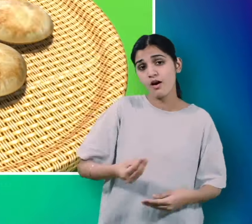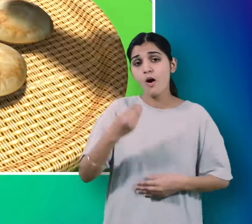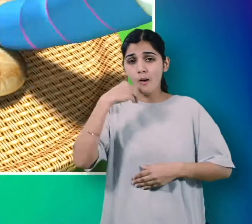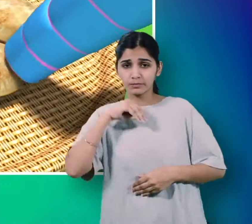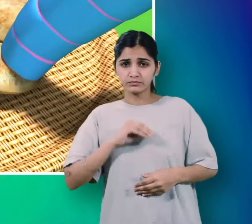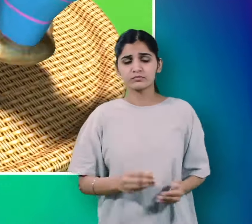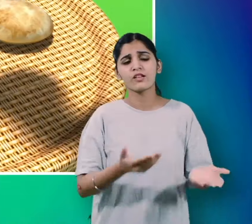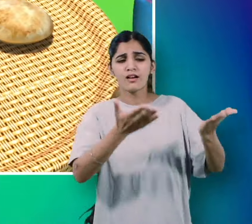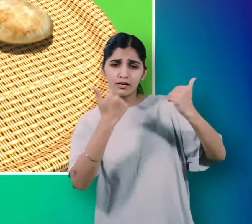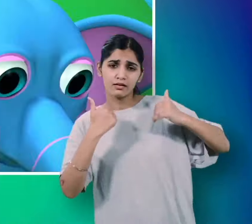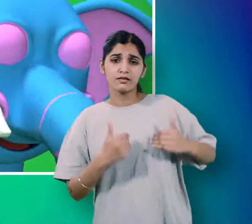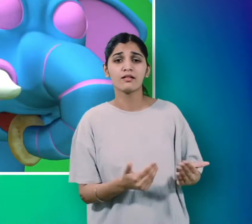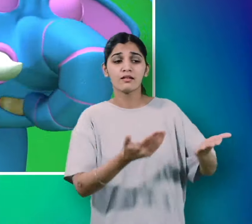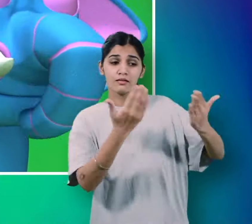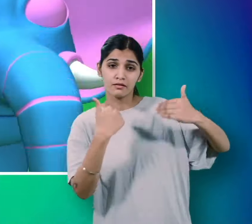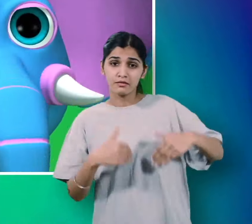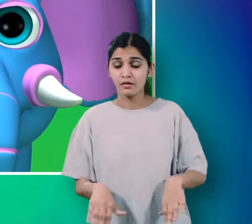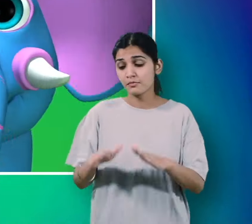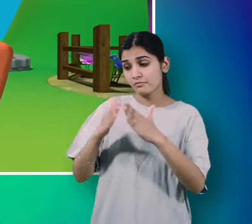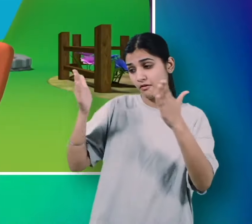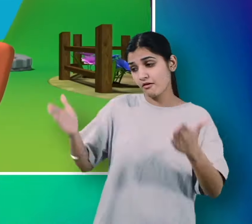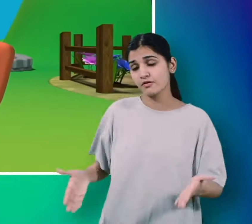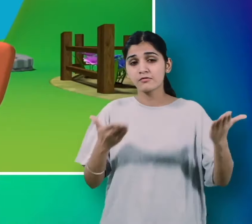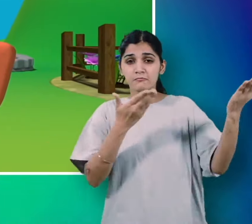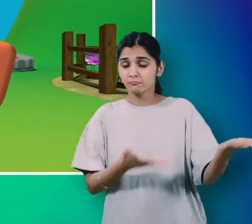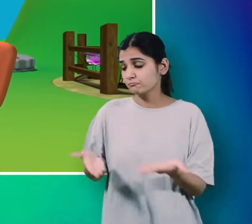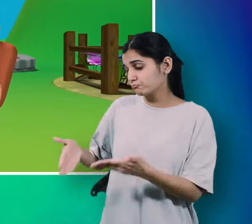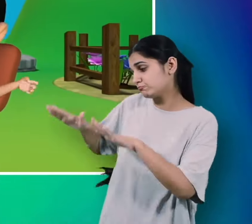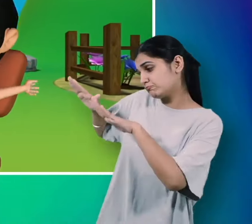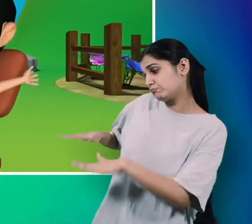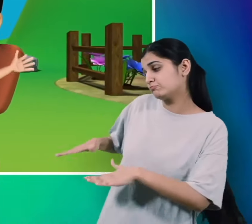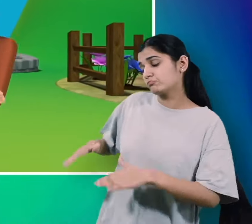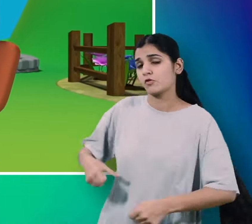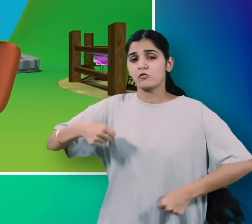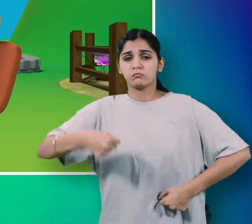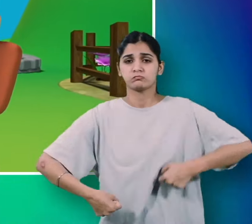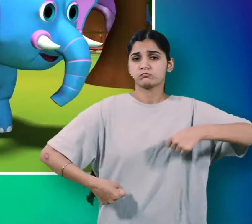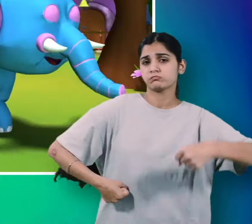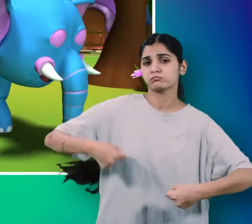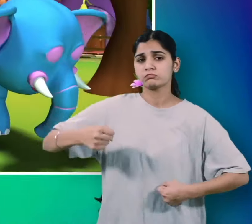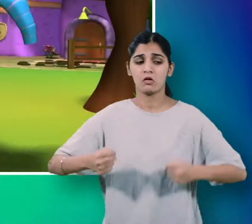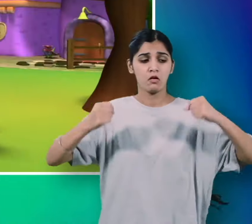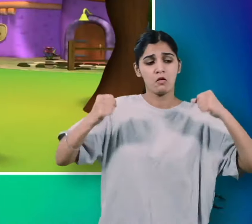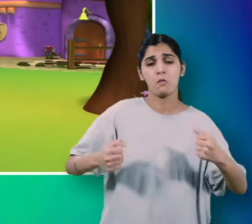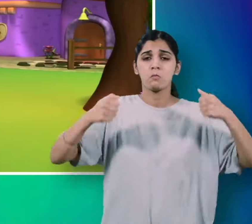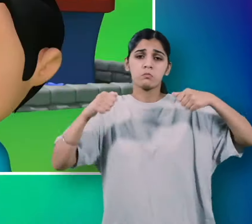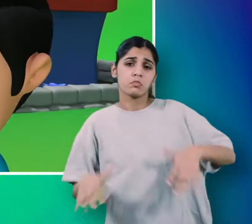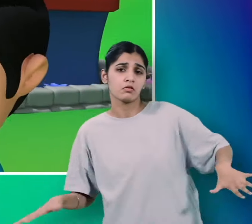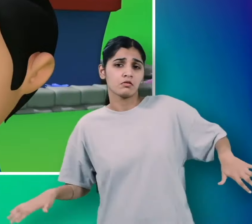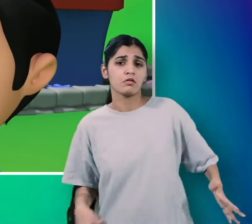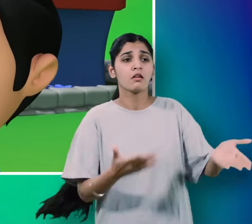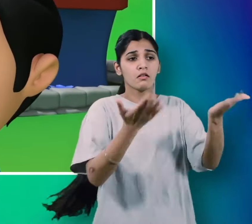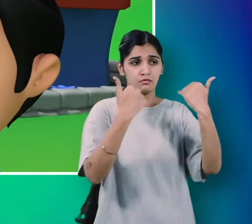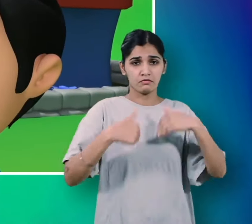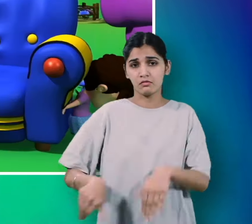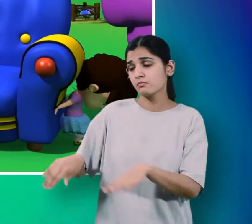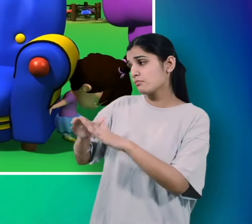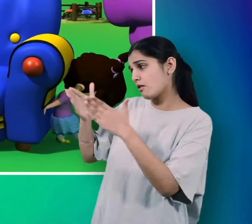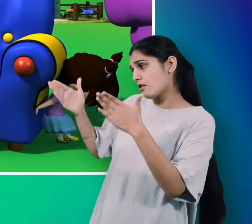हलवा पूरी खाओ ना आओ बैठो कुरसी पर कुरसी बोली चटर पुटर आओ